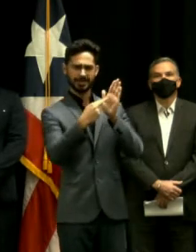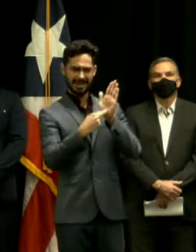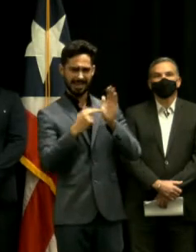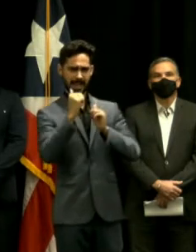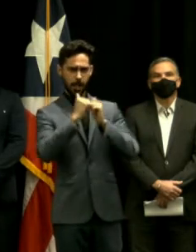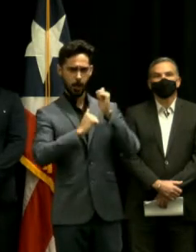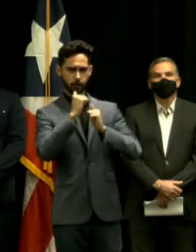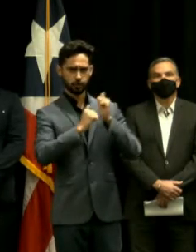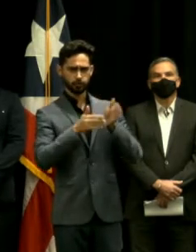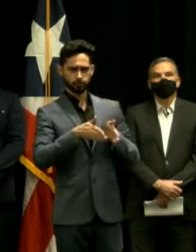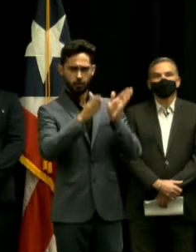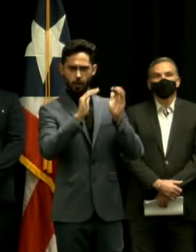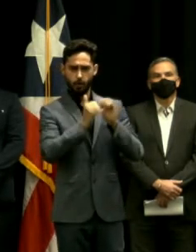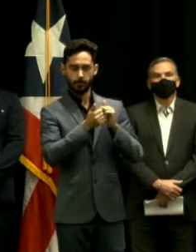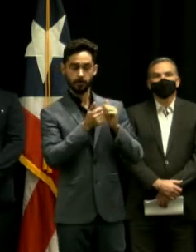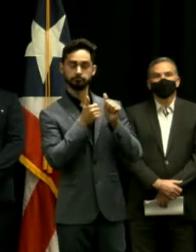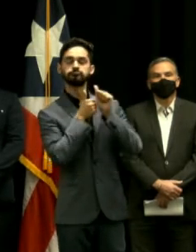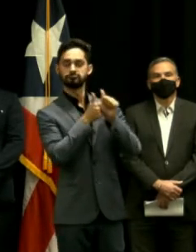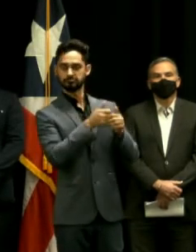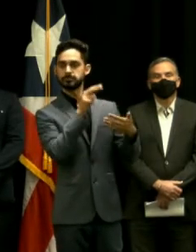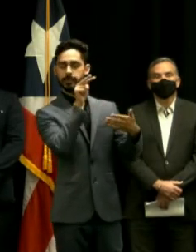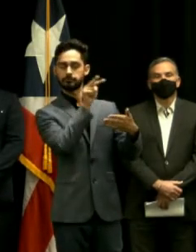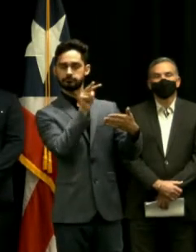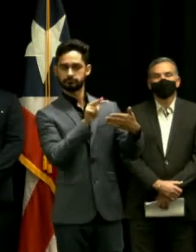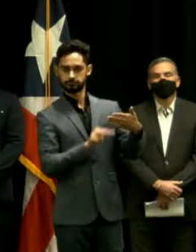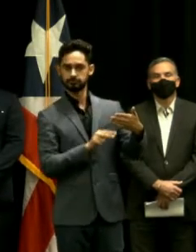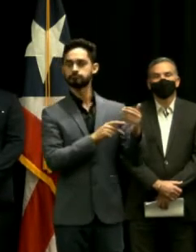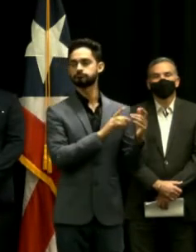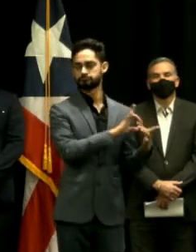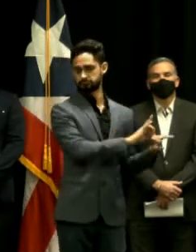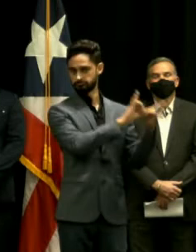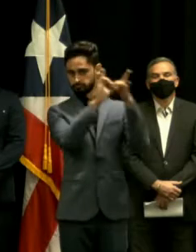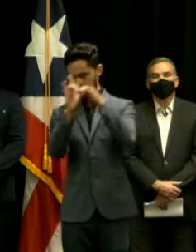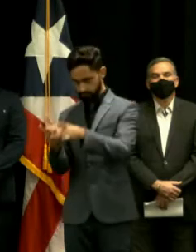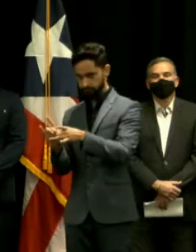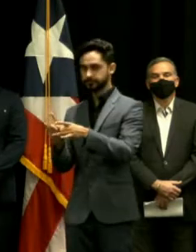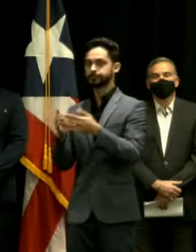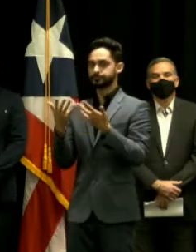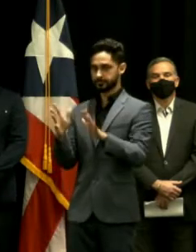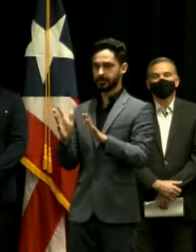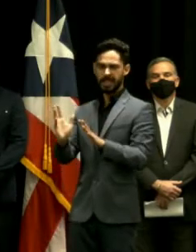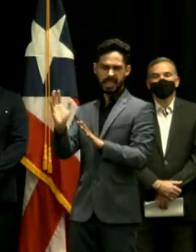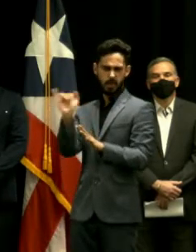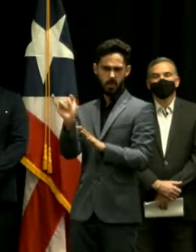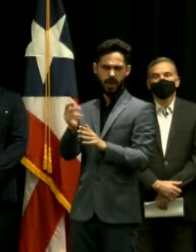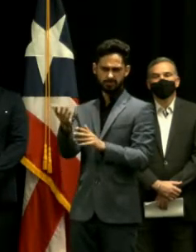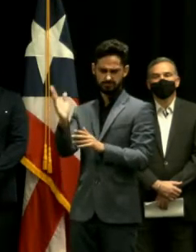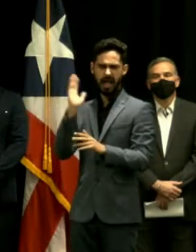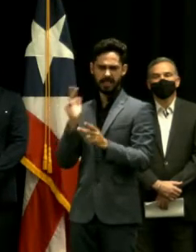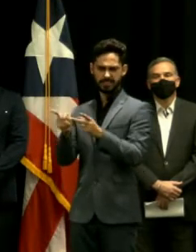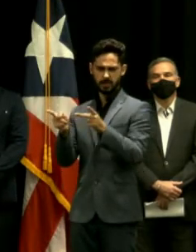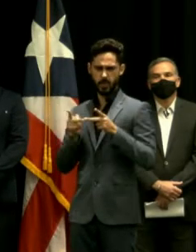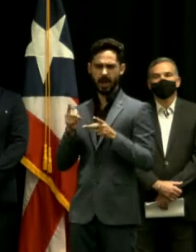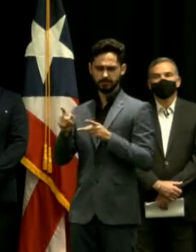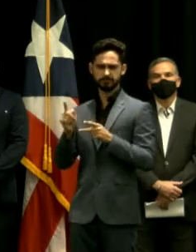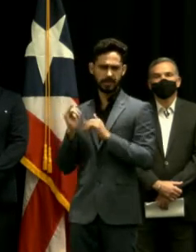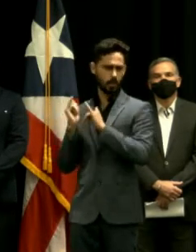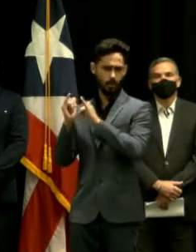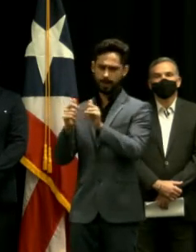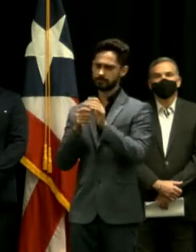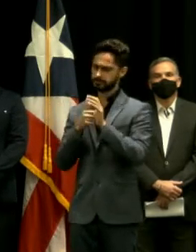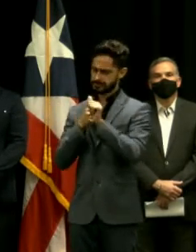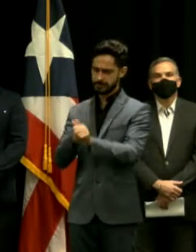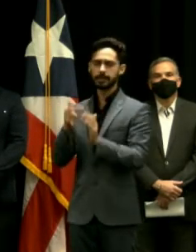le aplicó a la estructura existente. El diseño refleja